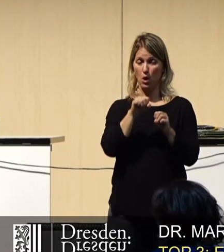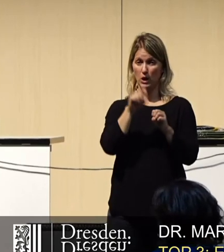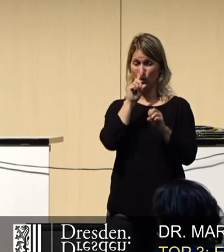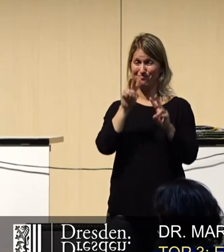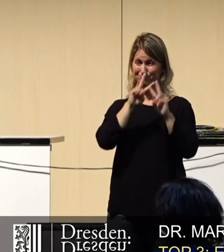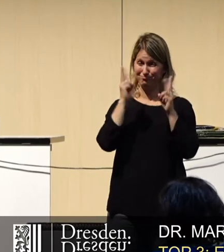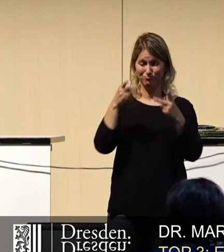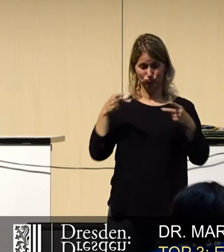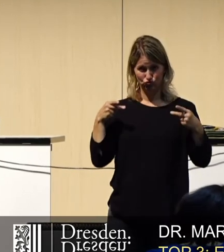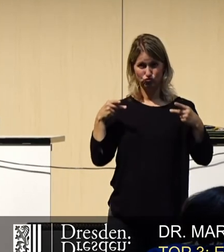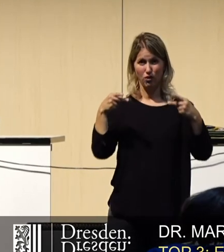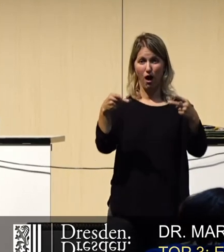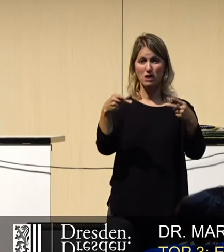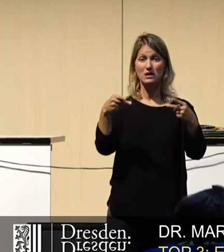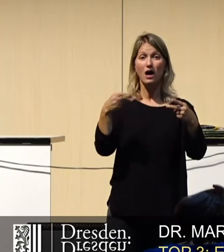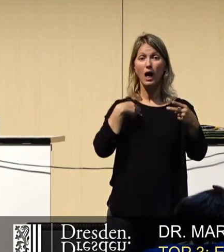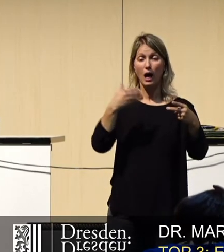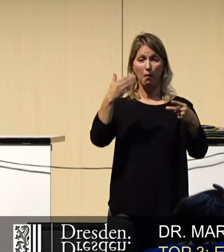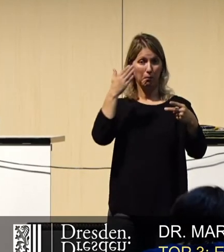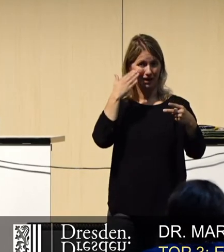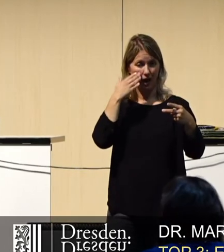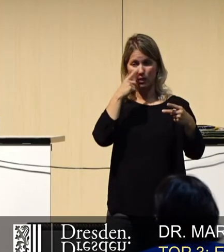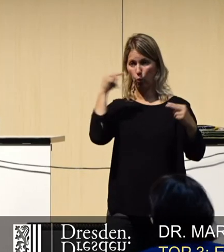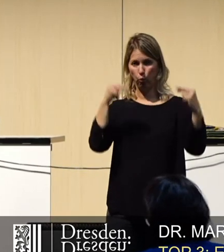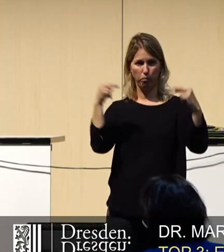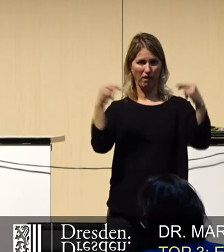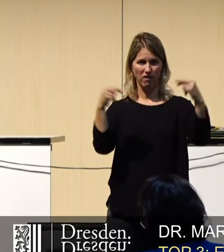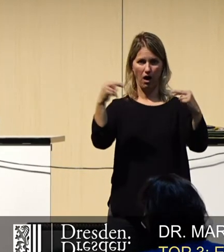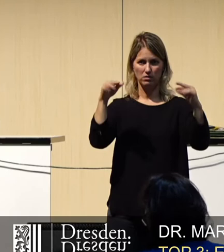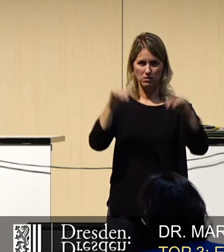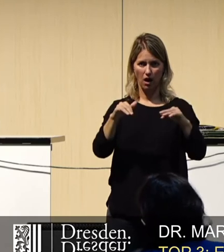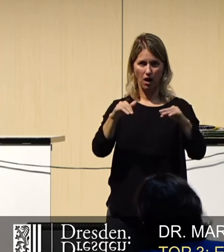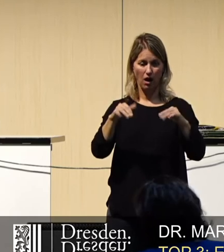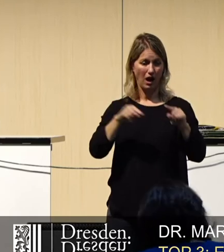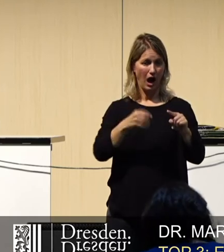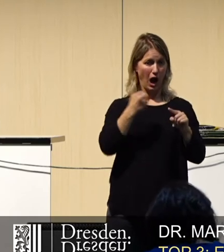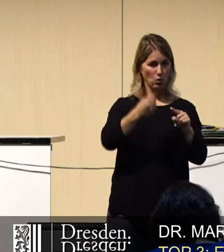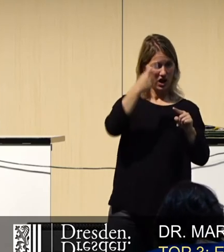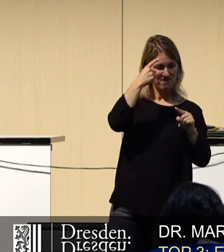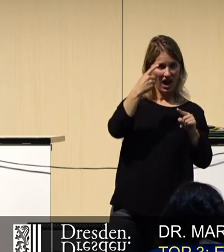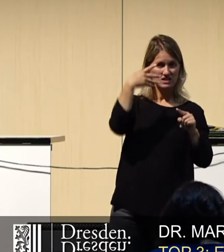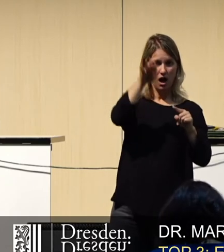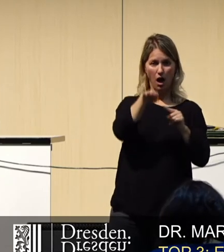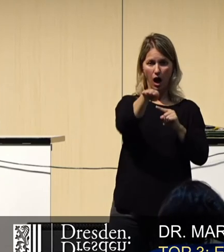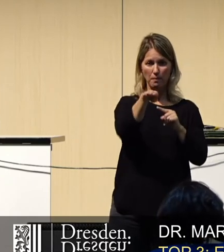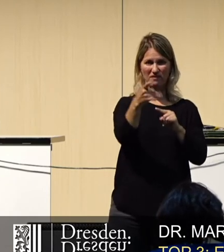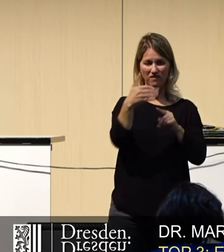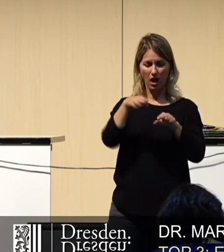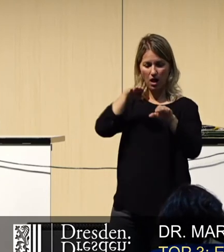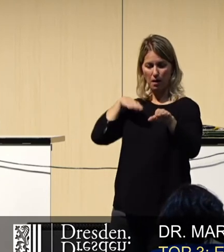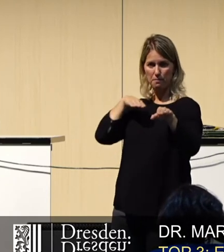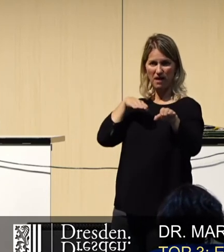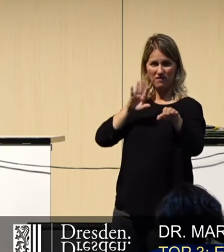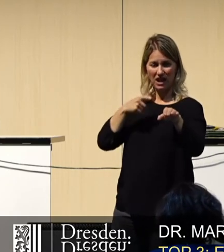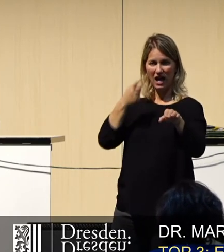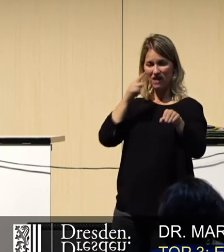Straßenraum bekannt ist und überwacht ist. Wenn jedes Auto weiß, das andere Auto ist so weit vor mir, das ist so weit hinter mir, da vorne